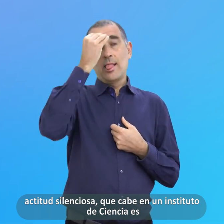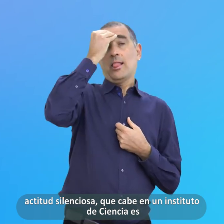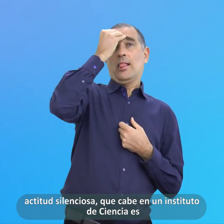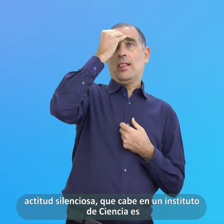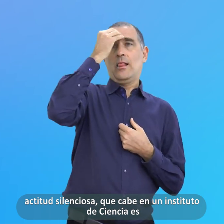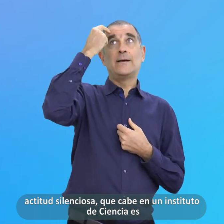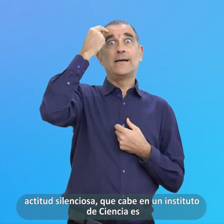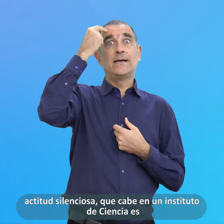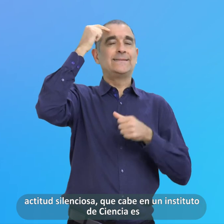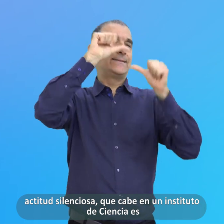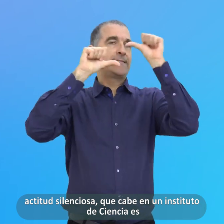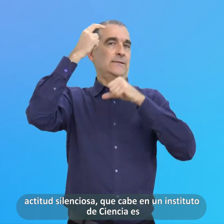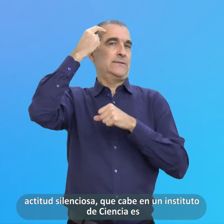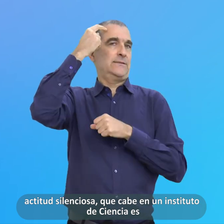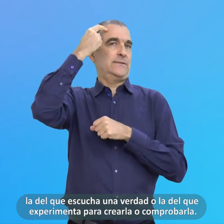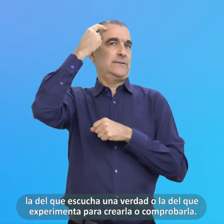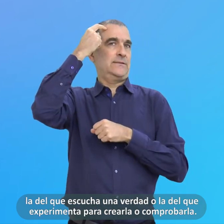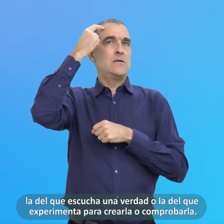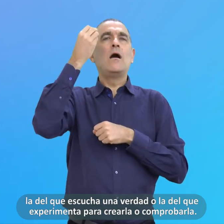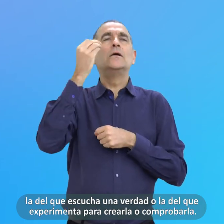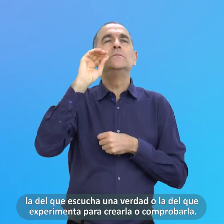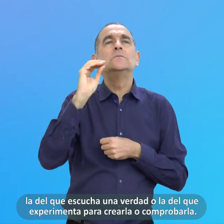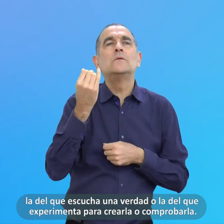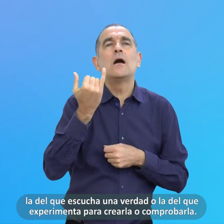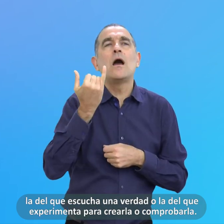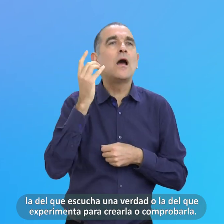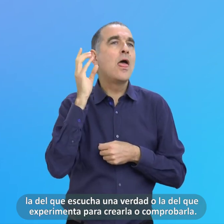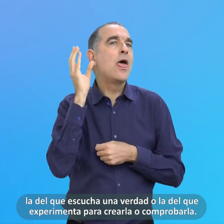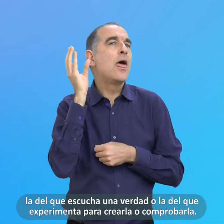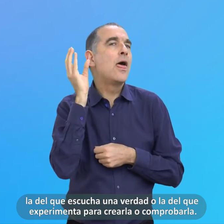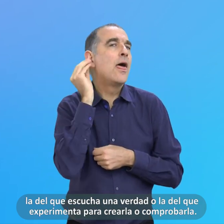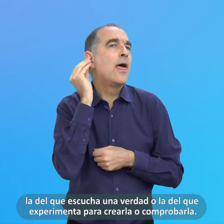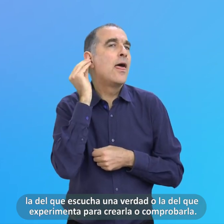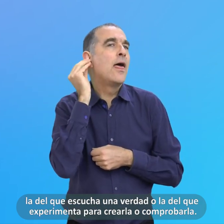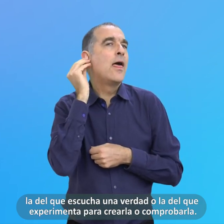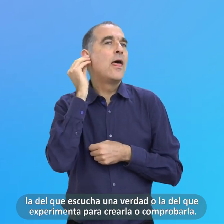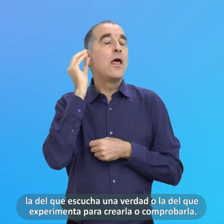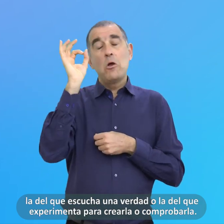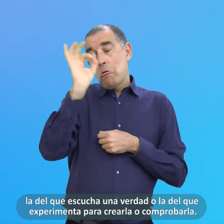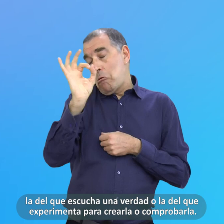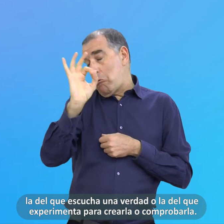Es la del que Escucha Una verdad O la del que